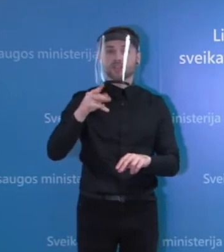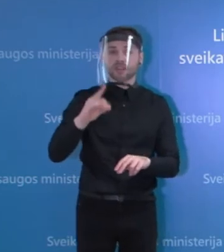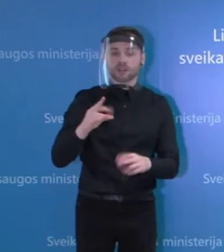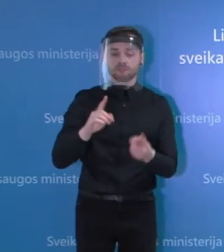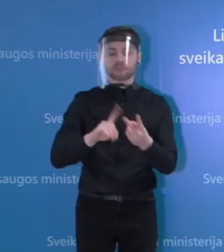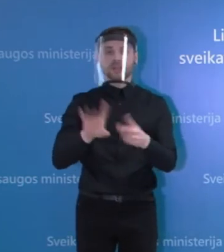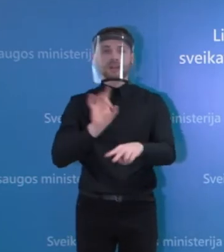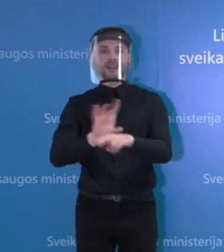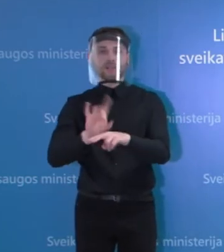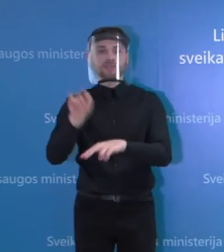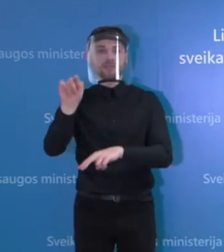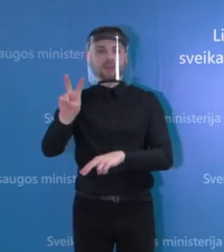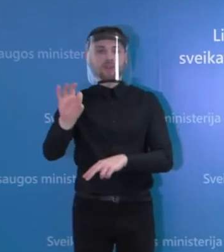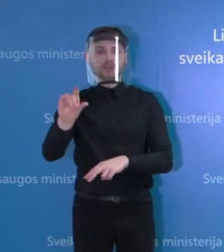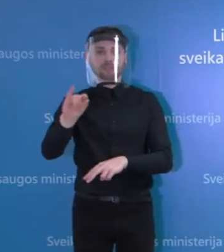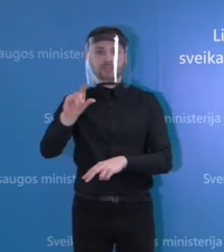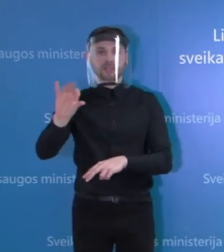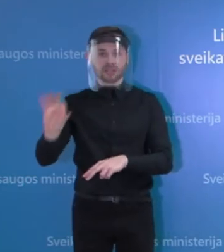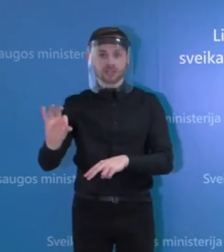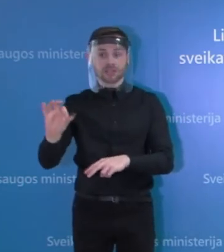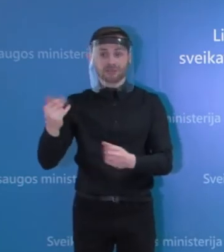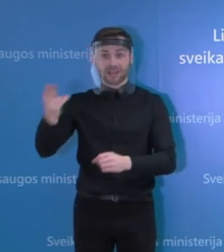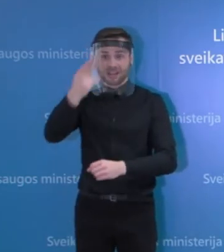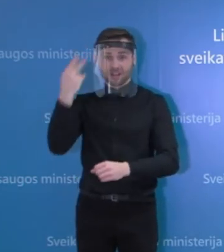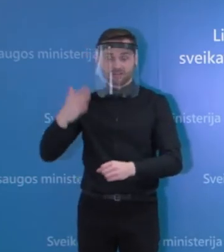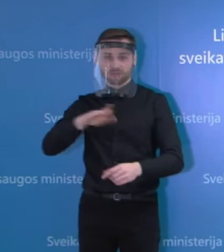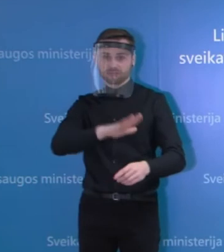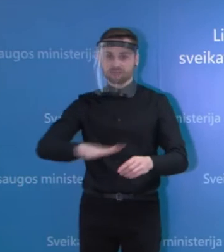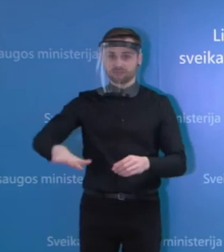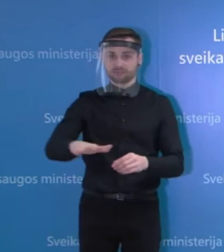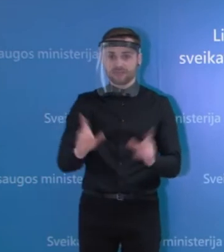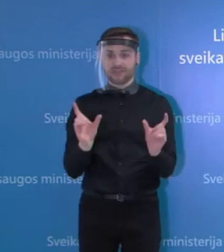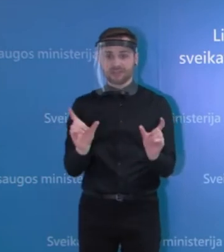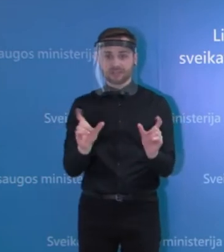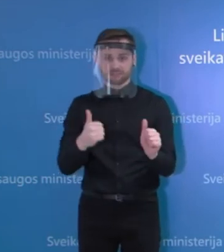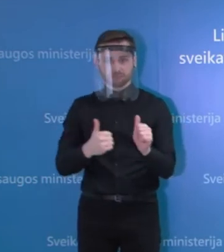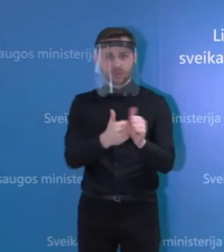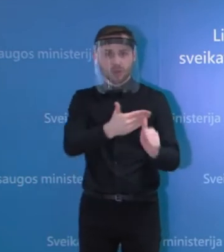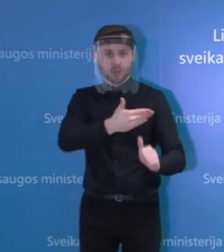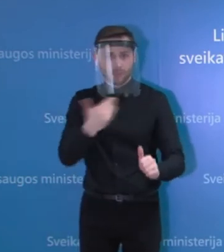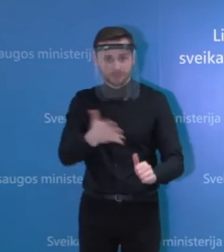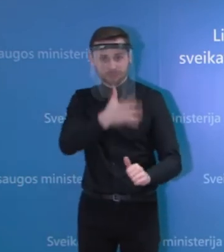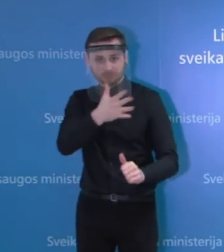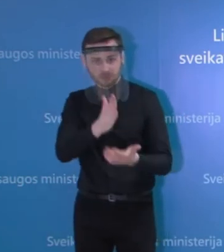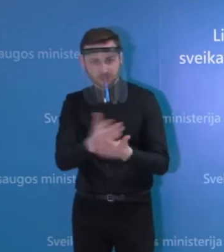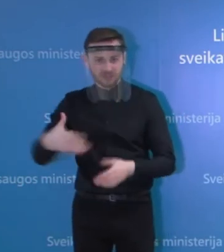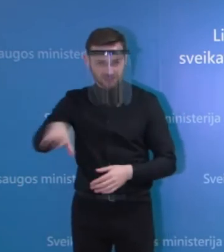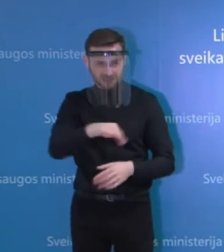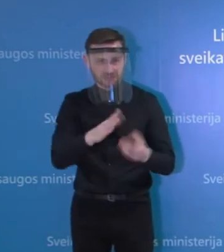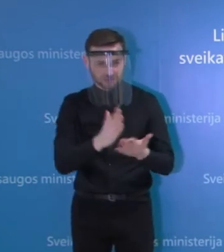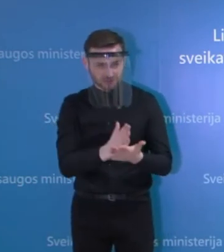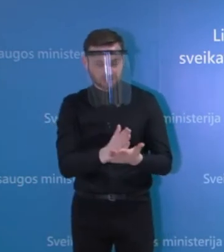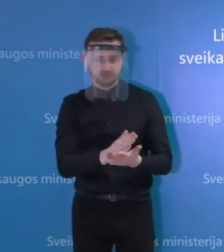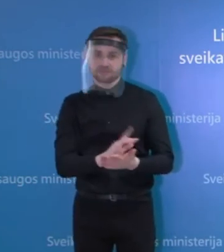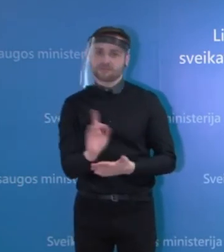hospisas Klaipėdoje dar nereiškia, kad visa Lietuva sistemiškai nesilaiko karantinos sąlygų reguliavimo ir net